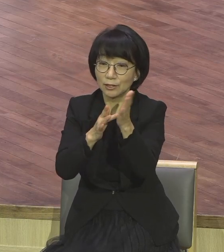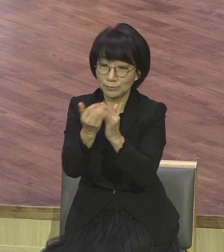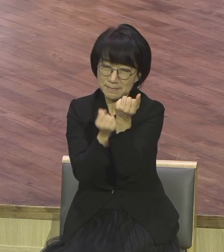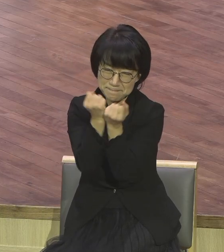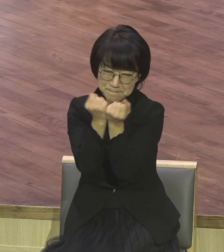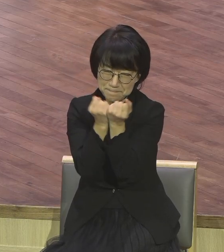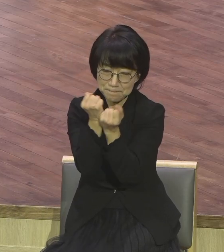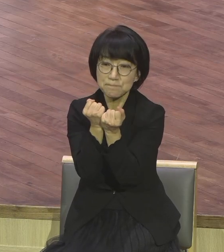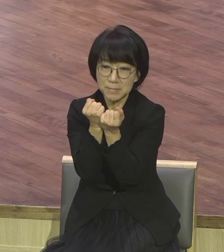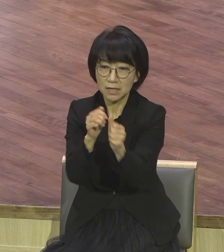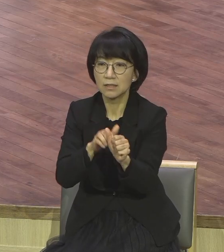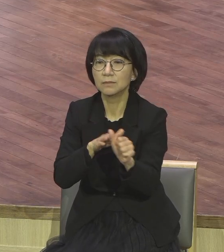비유적으로 말씀해 주십니다.